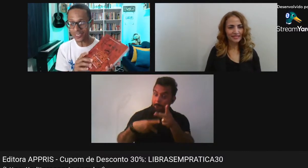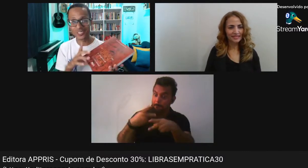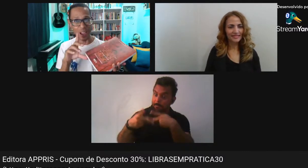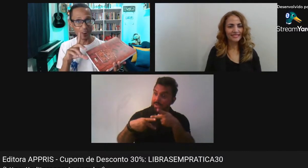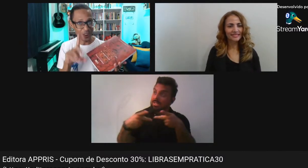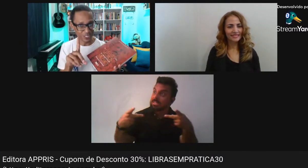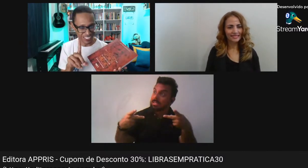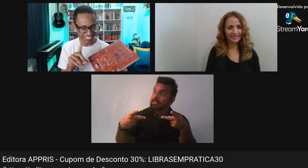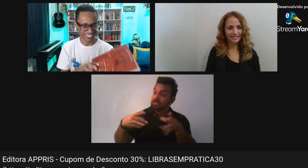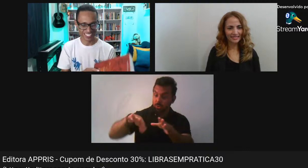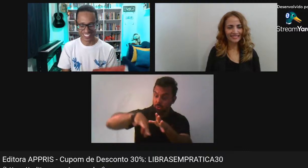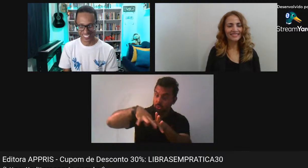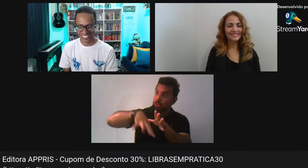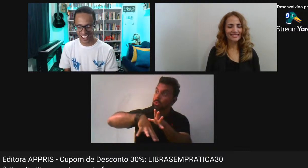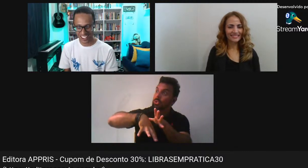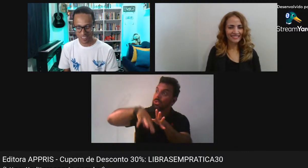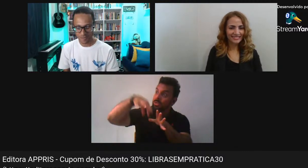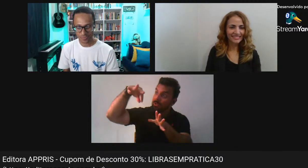livro Não é hoje